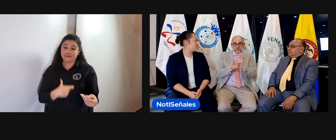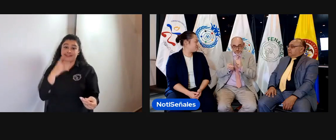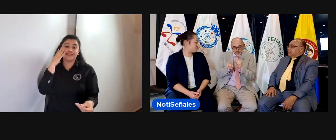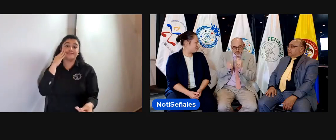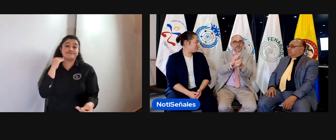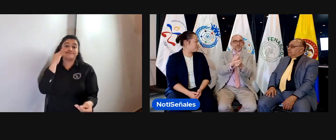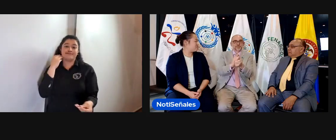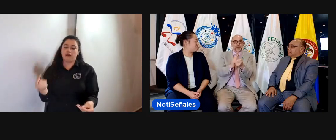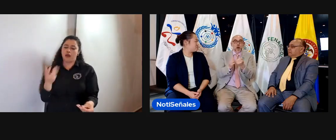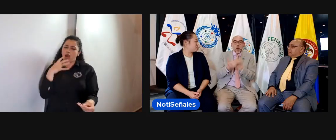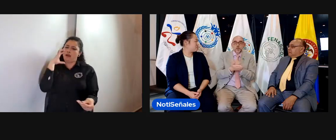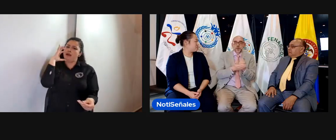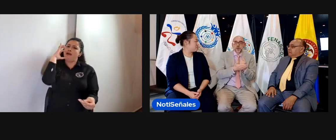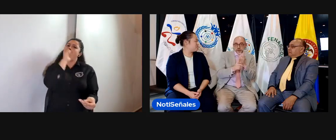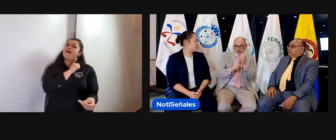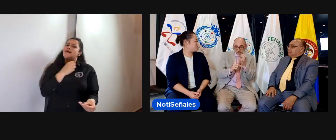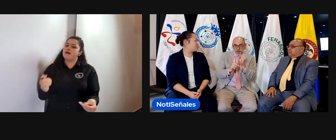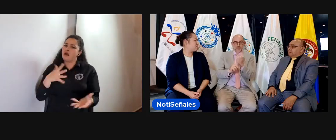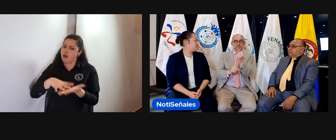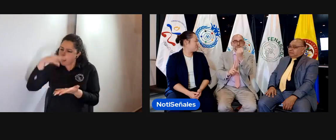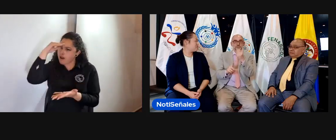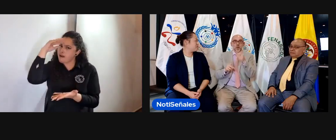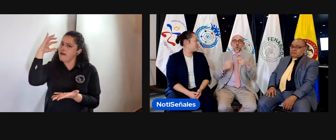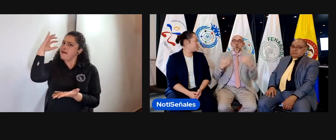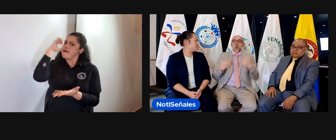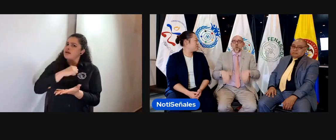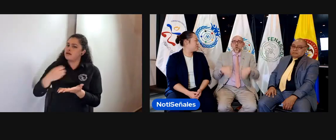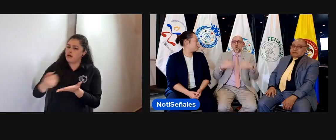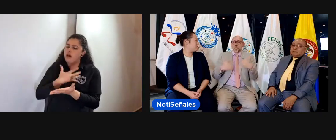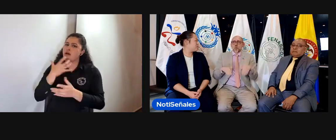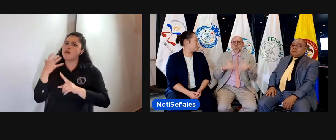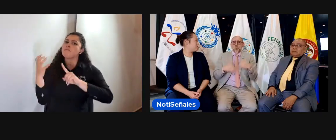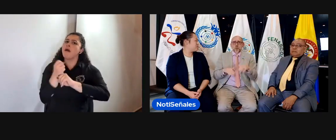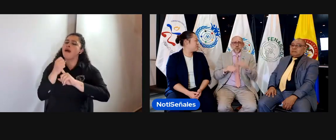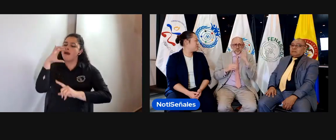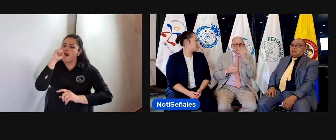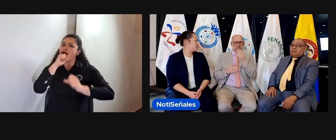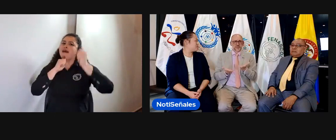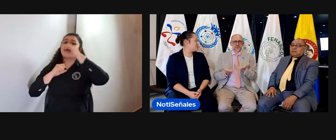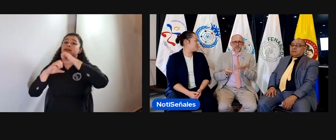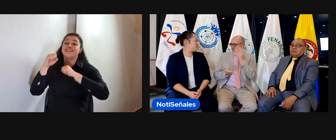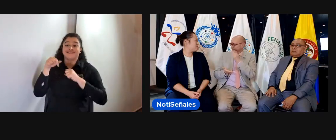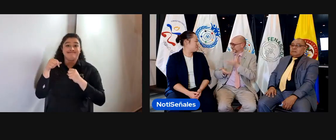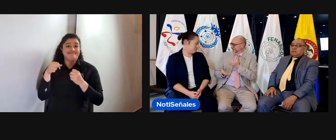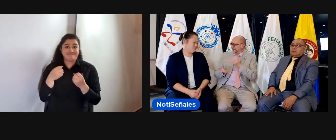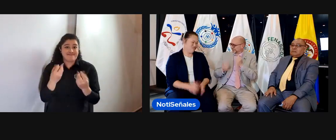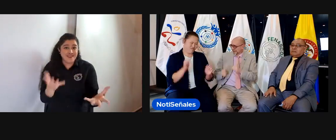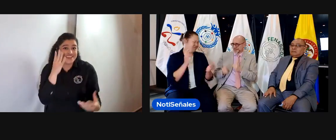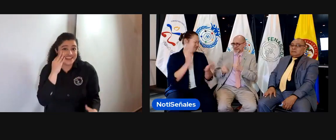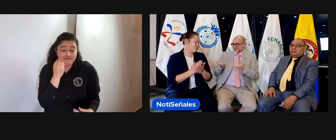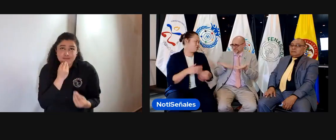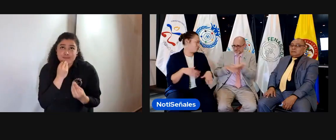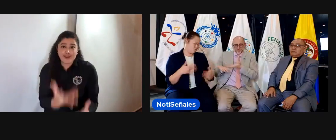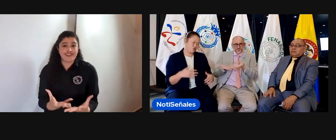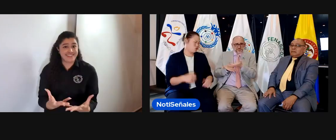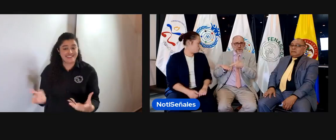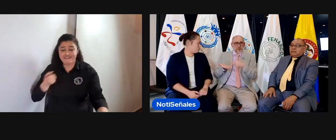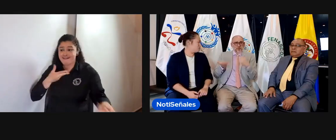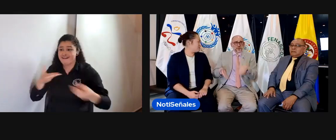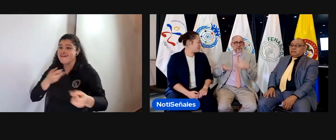oportunidades que se le pueden dar a la comunidad, en el cambio que podamos lograr, en los objetivos que podamos conseguir, ¿verdad que es muy lindo